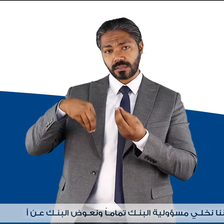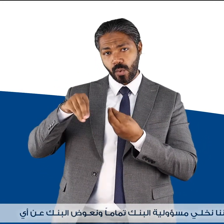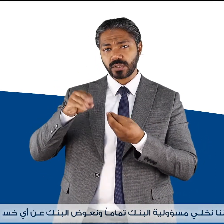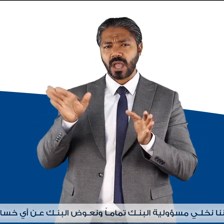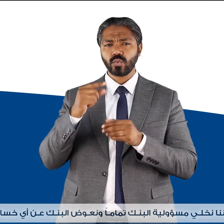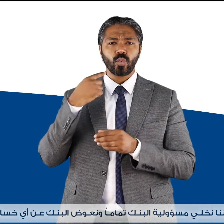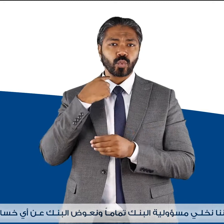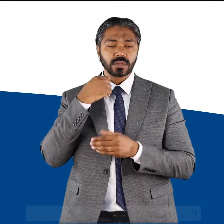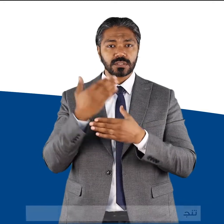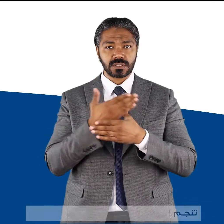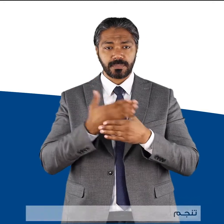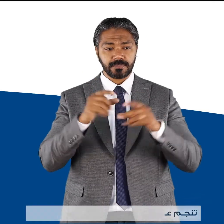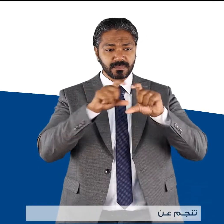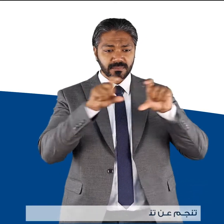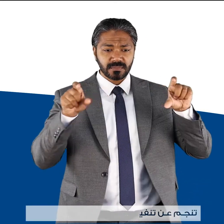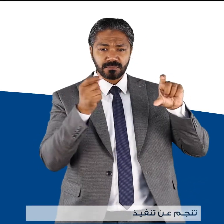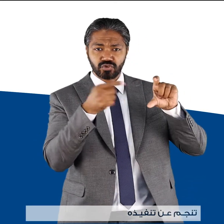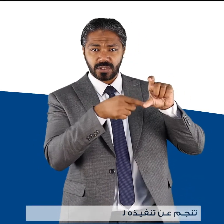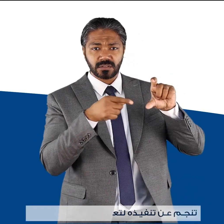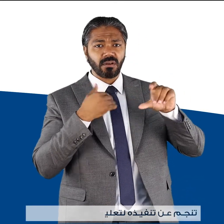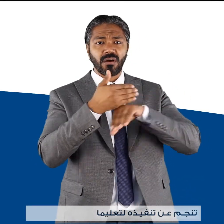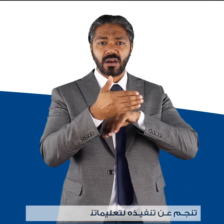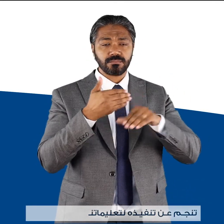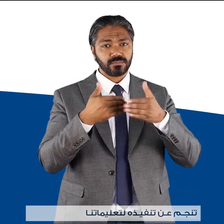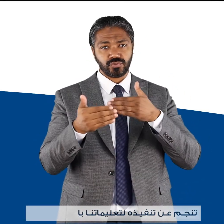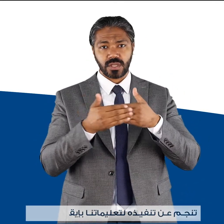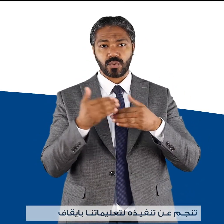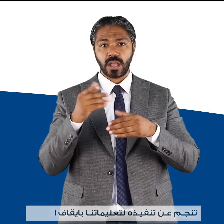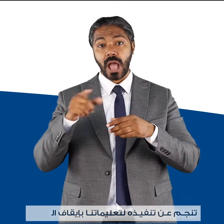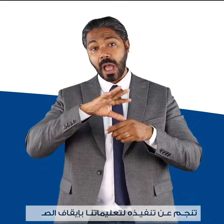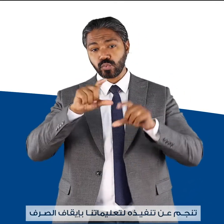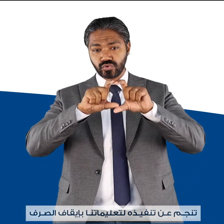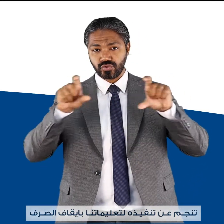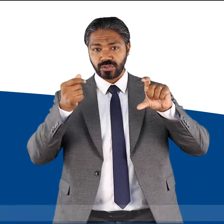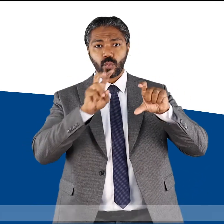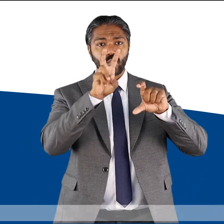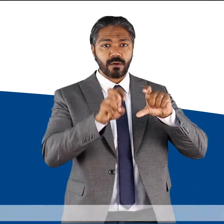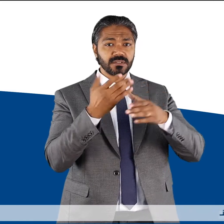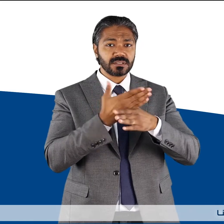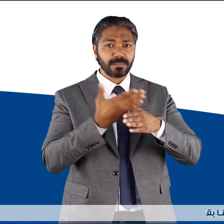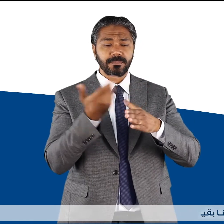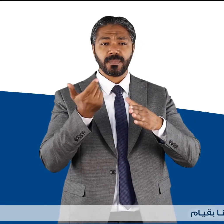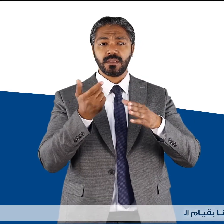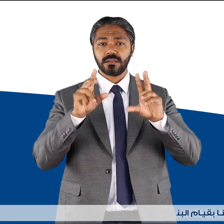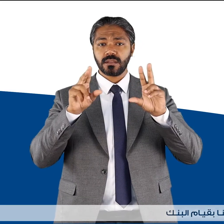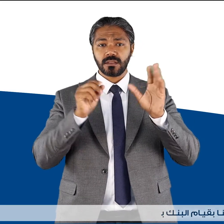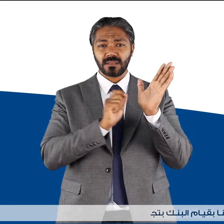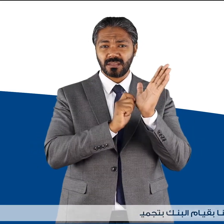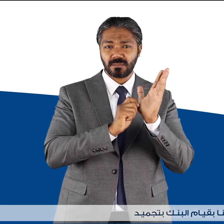عن أي خسائر تنجم عن تنفيذه لتعليماتنا بإيقاف الصرف مع علمنا بقيام البنك بتجميد